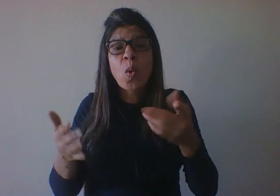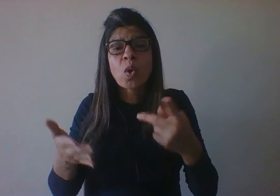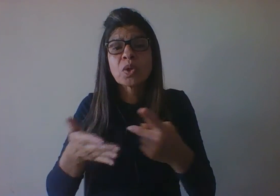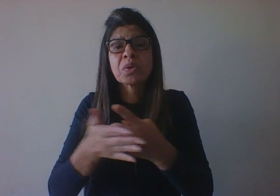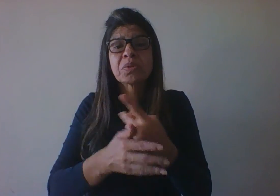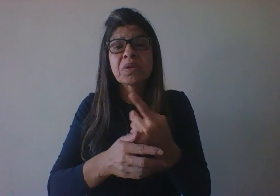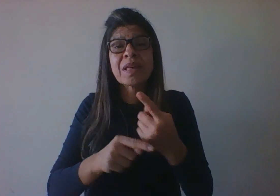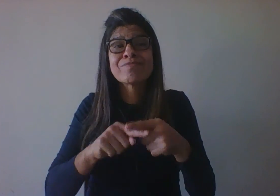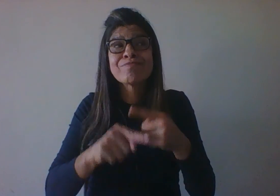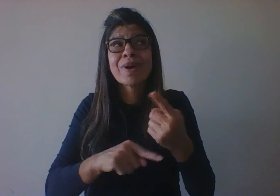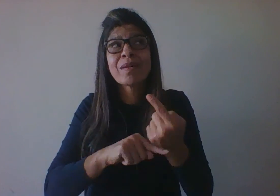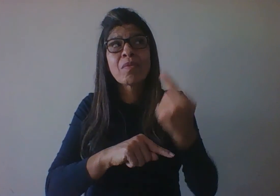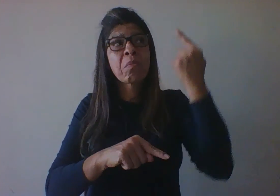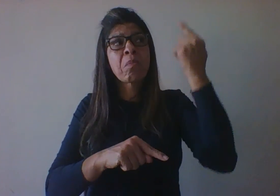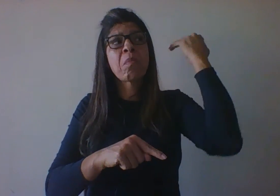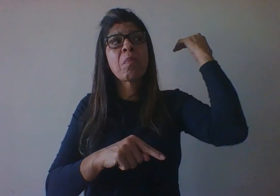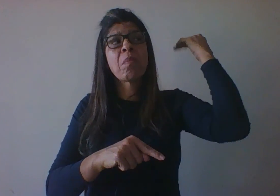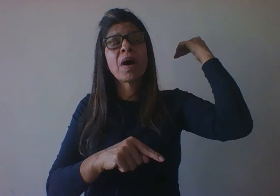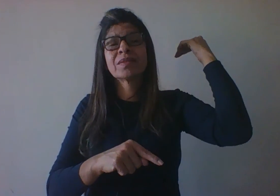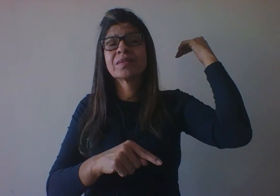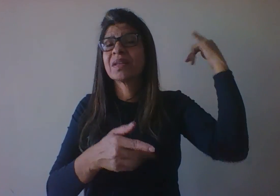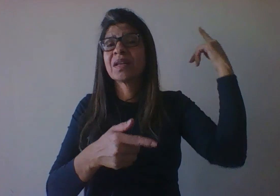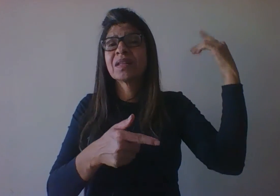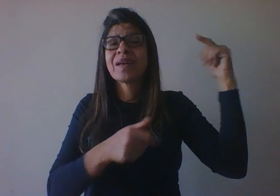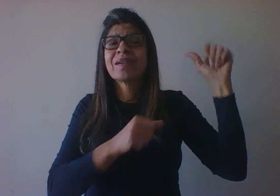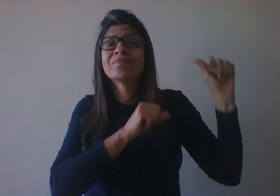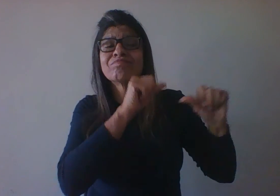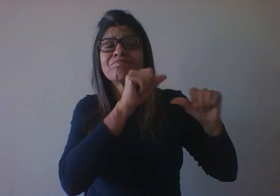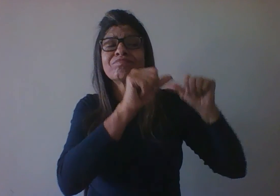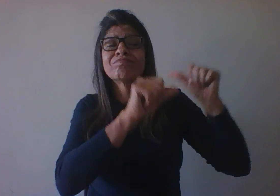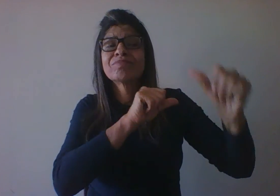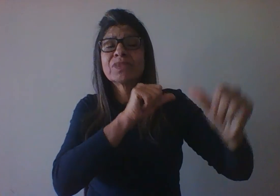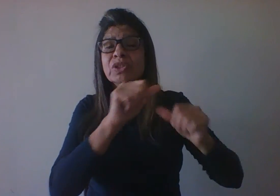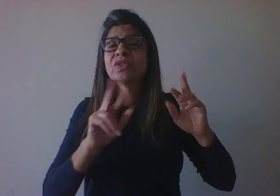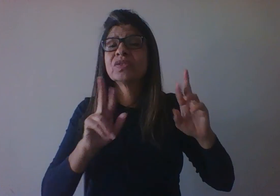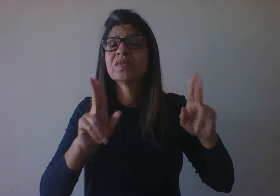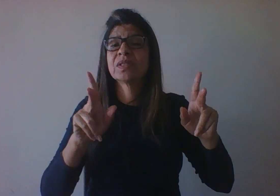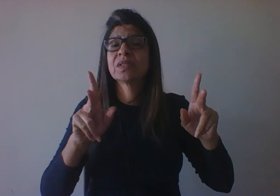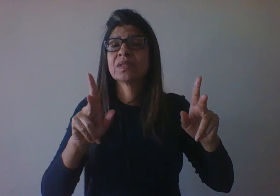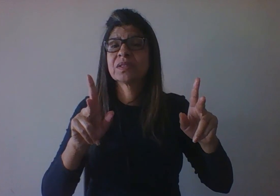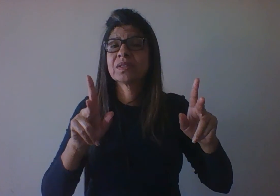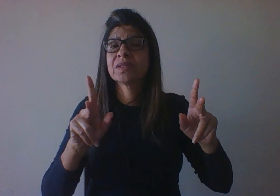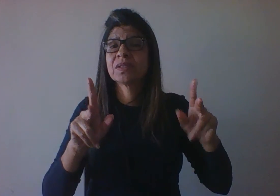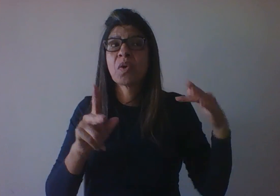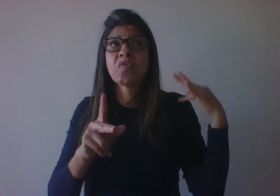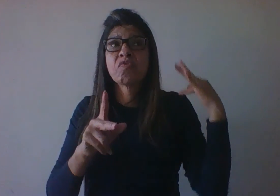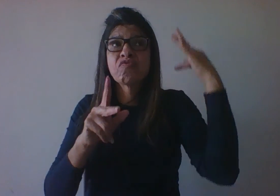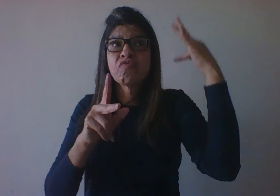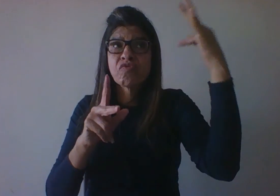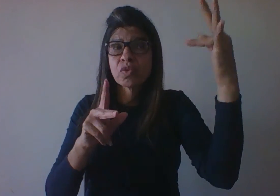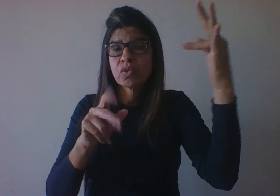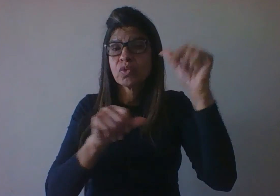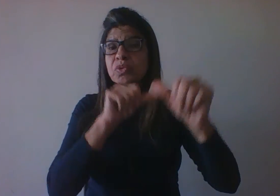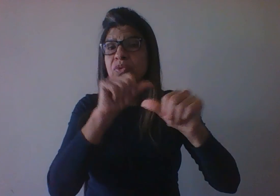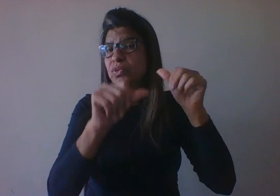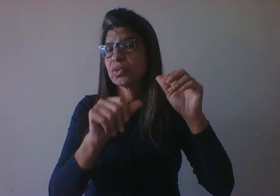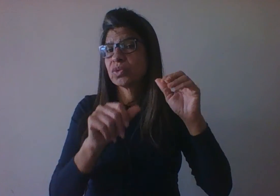Por exemplo, pensem em estatura média da população